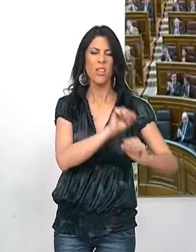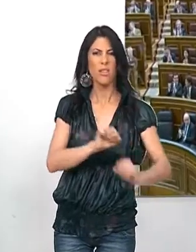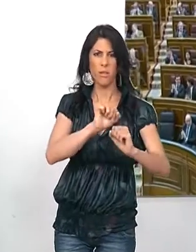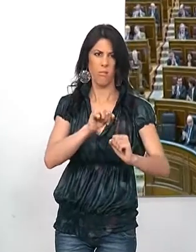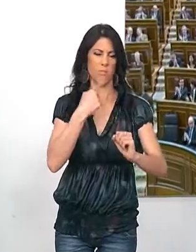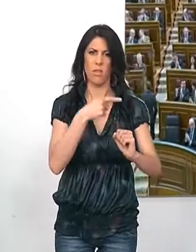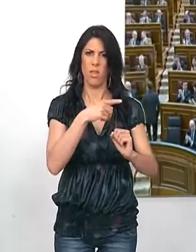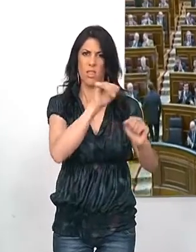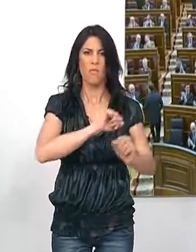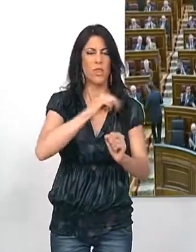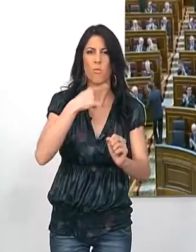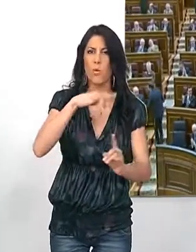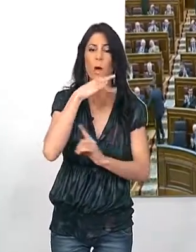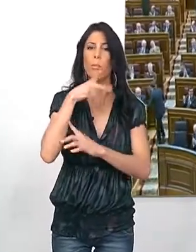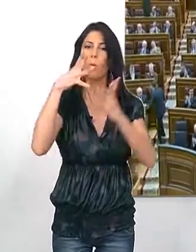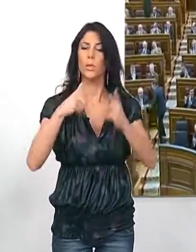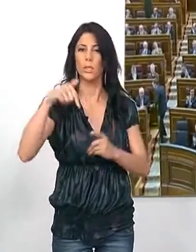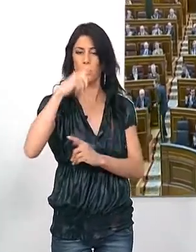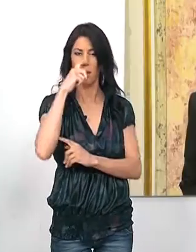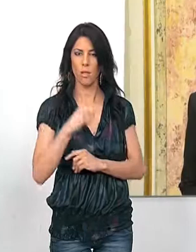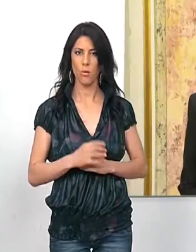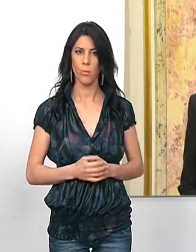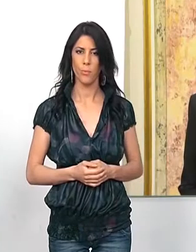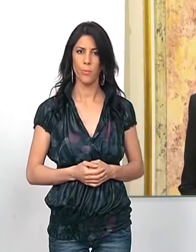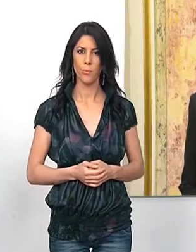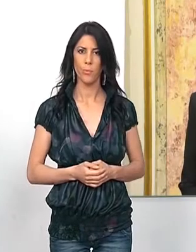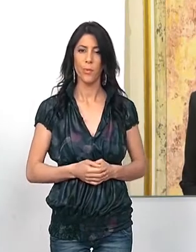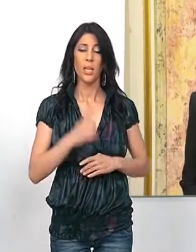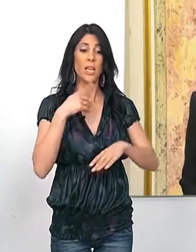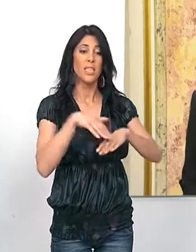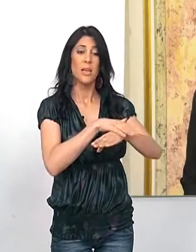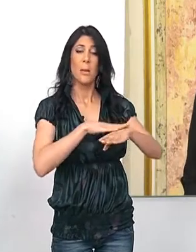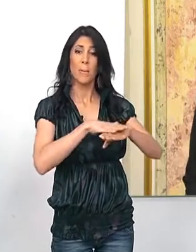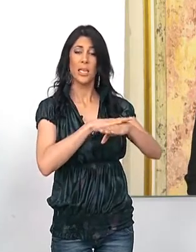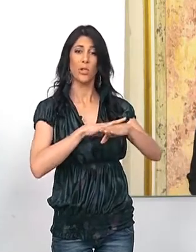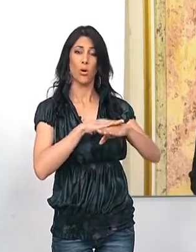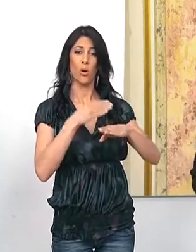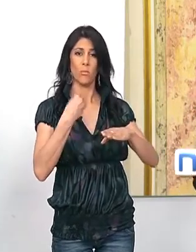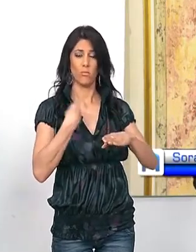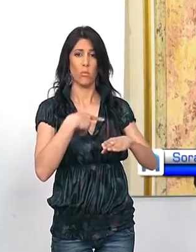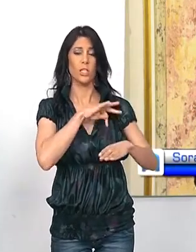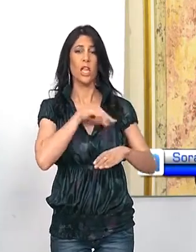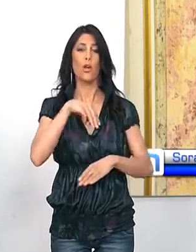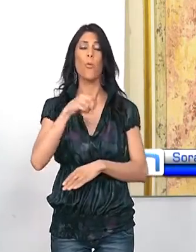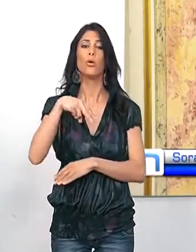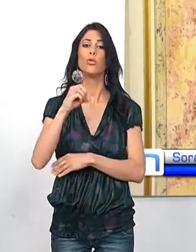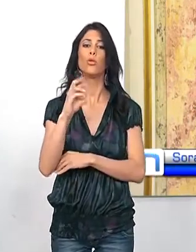decepcionante de las cuentas para este ejercicio. Ha sido el ministro Montoro el que ha hecho una defensa